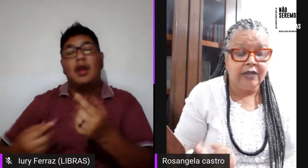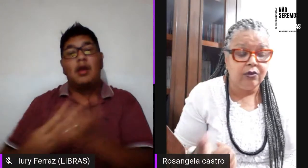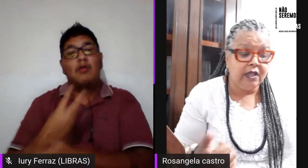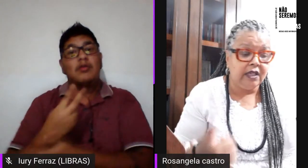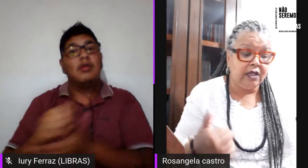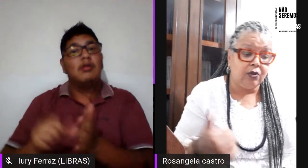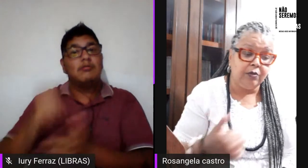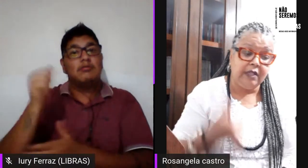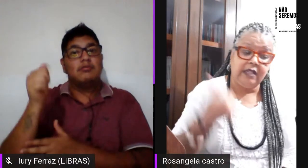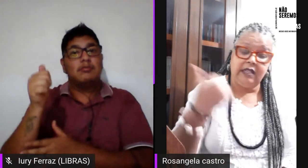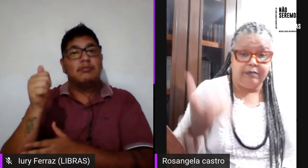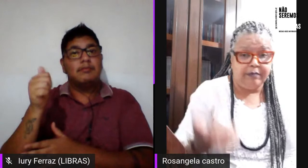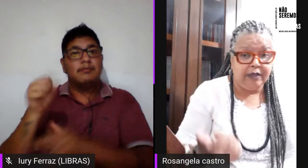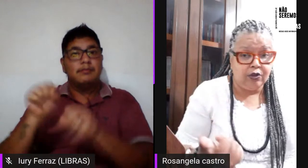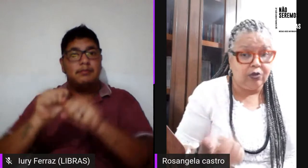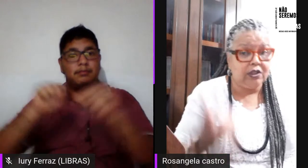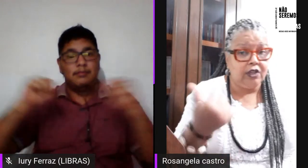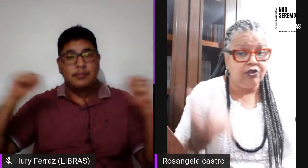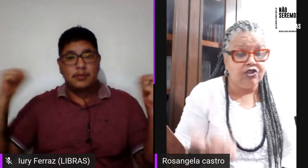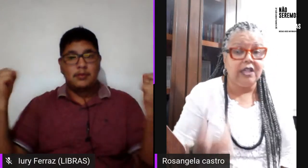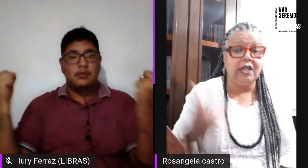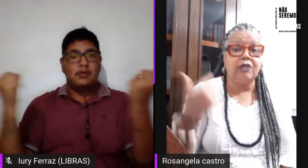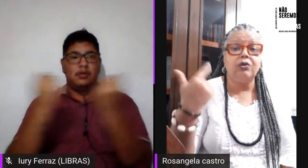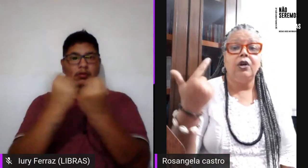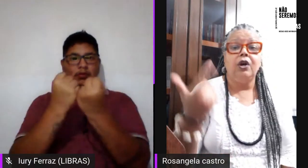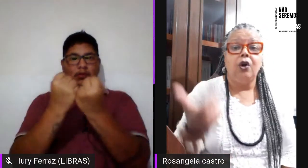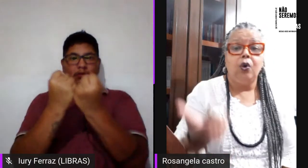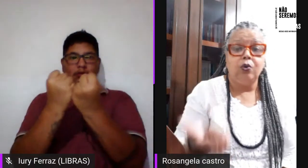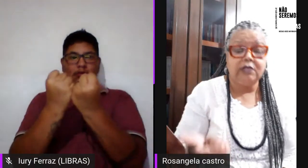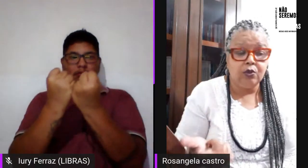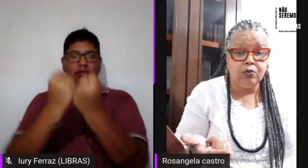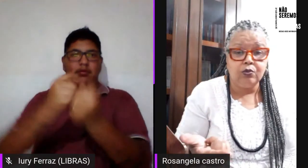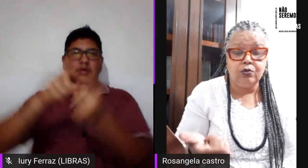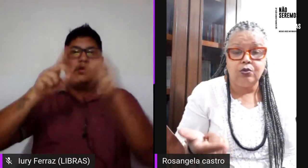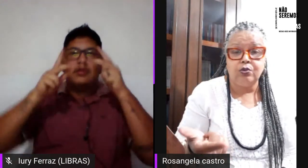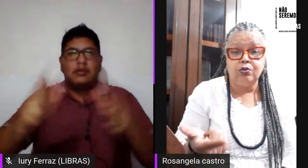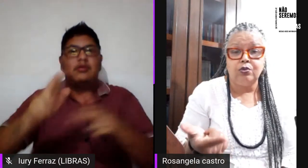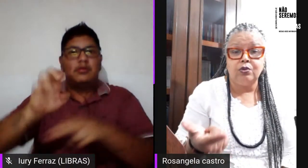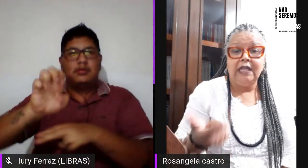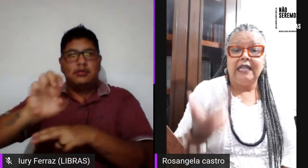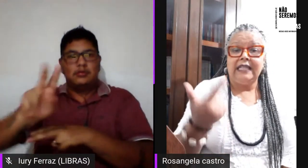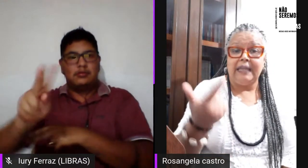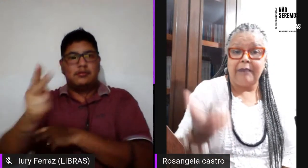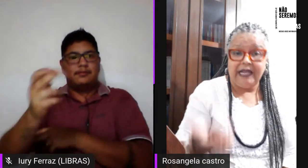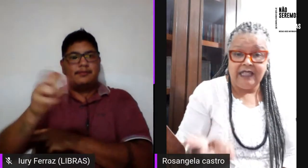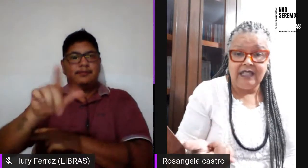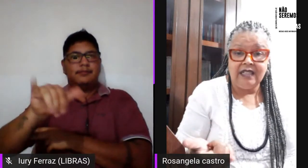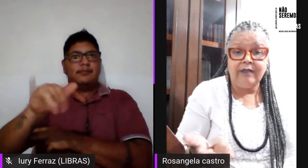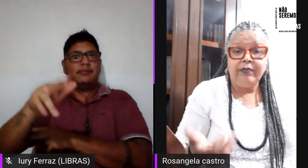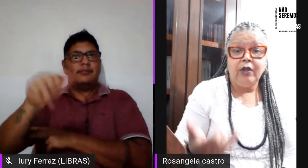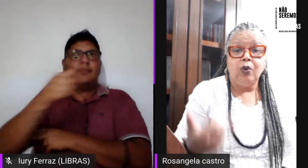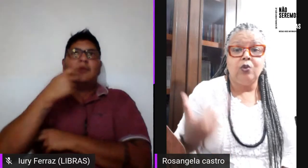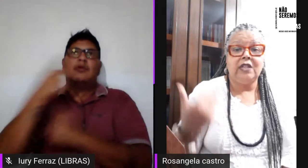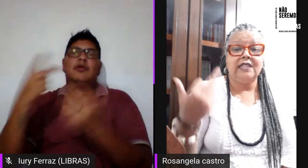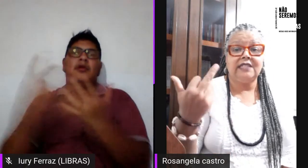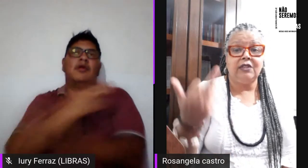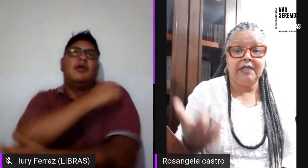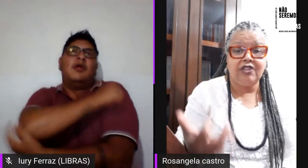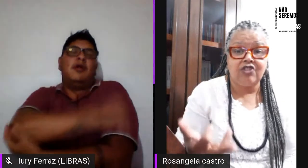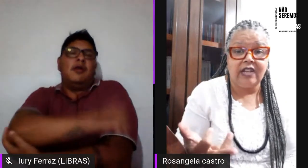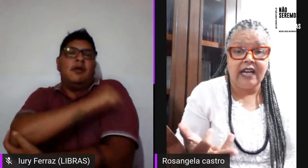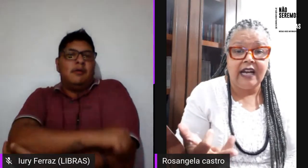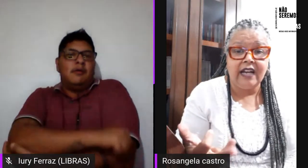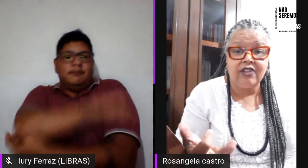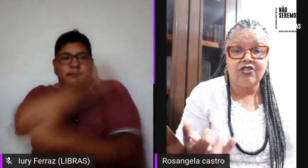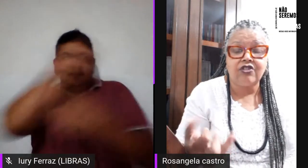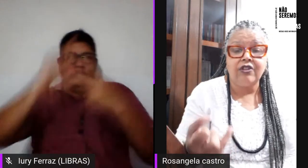seminário, como Eliana trouxe Rio de Janeiro, o segundo na Bahia, o terceiro